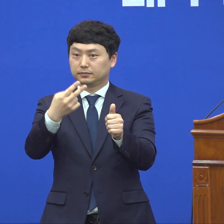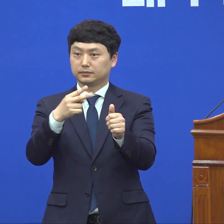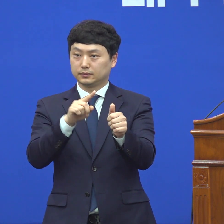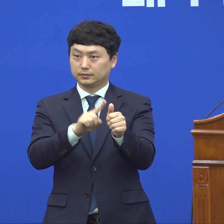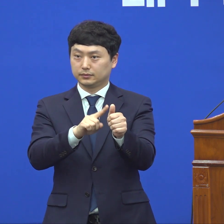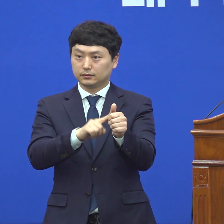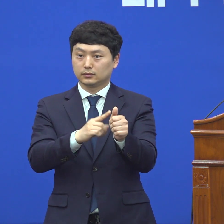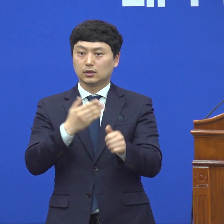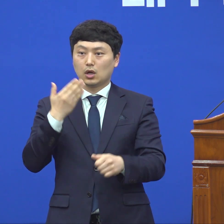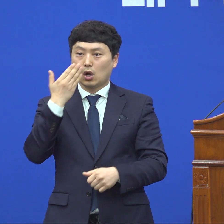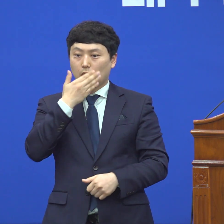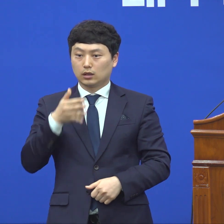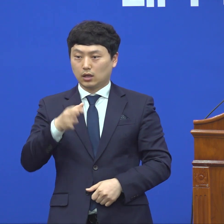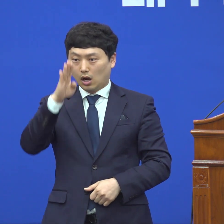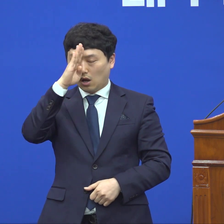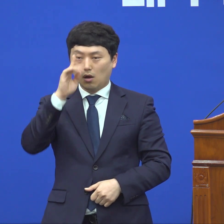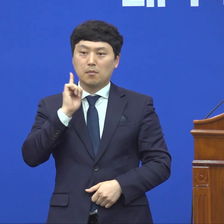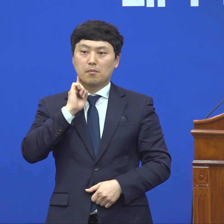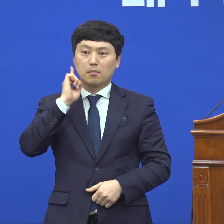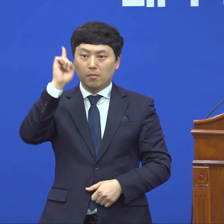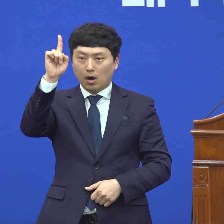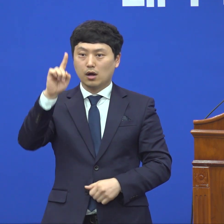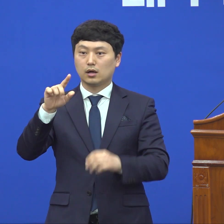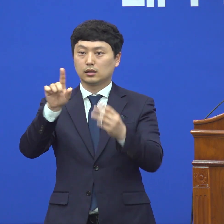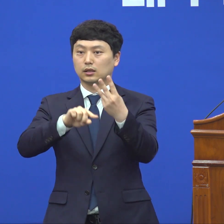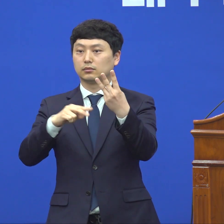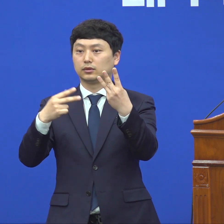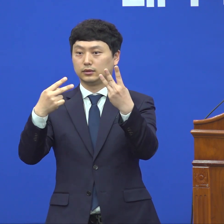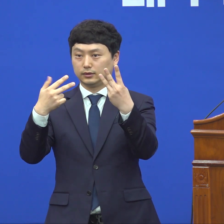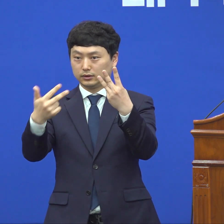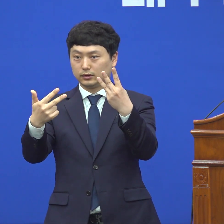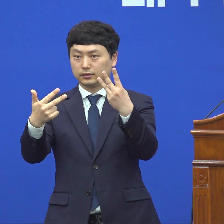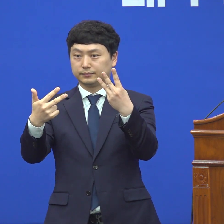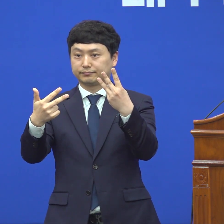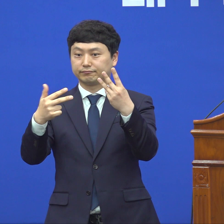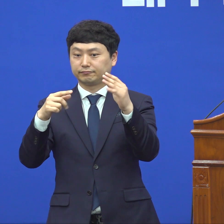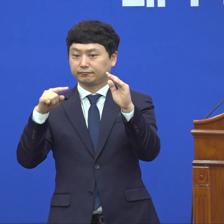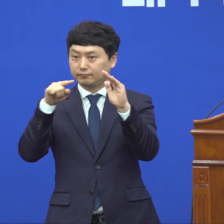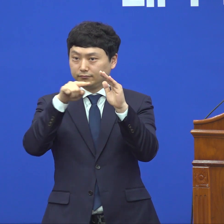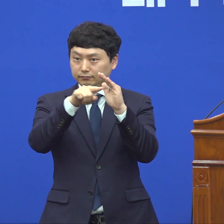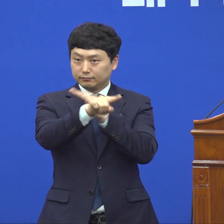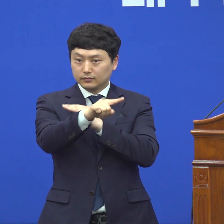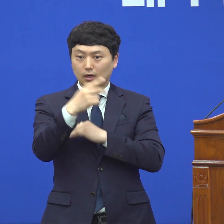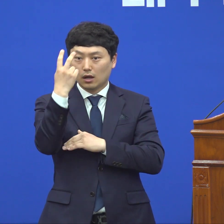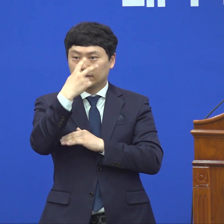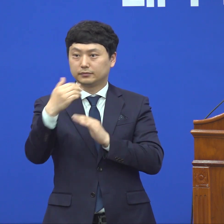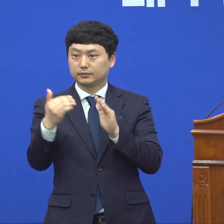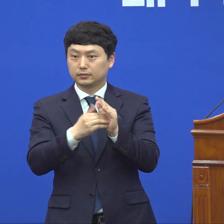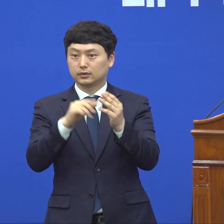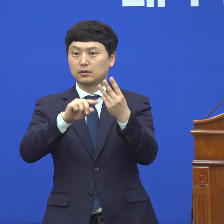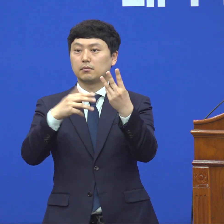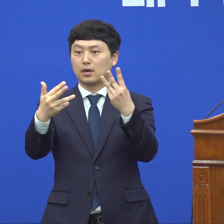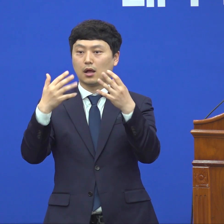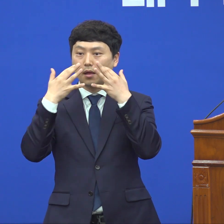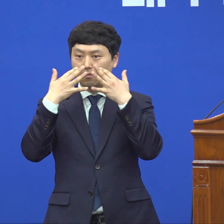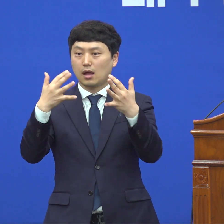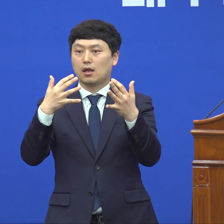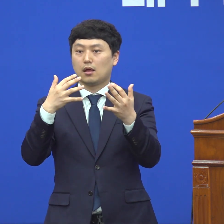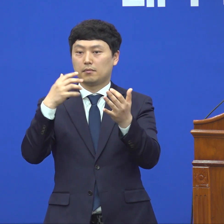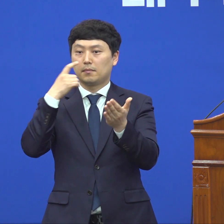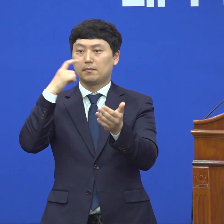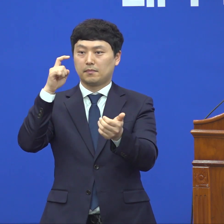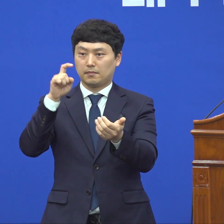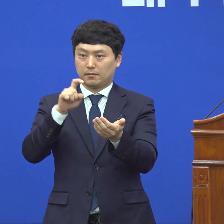당뇨가 있으셨습니다. 3월 7일 영남대학교는 312여성에 방문해서 3월 8일 확진되었고 3월